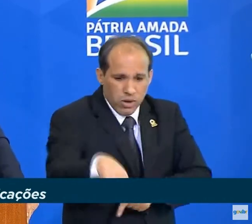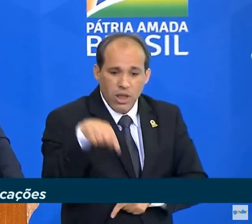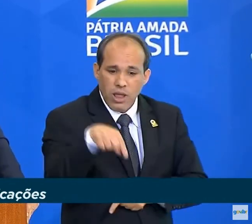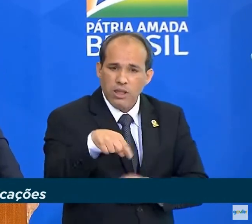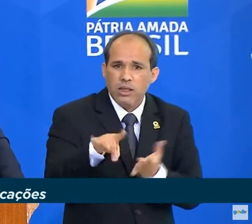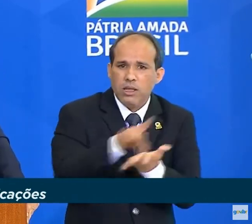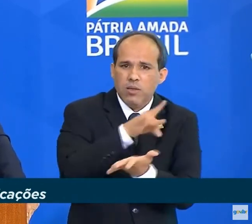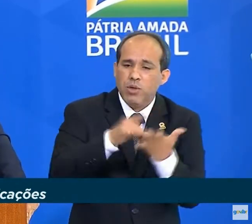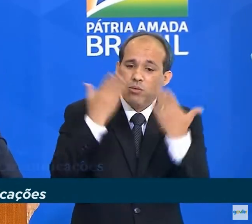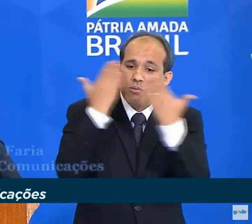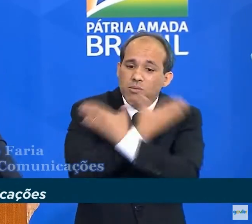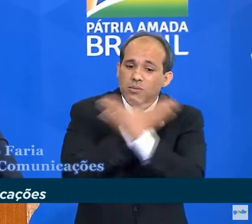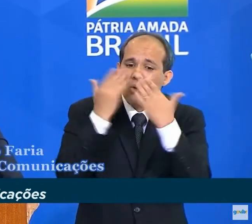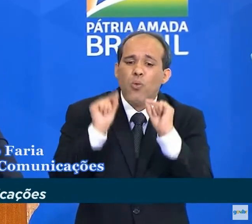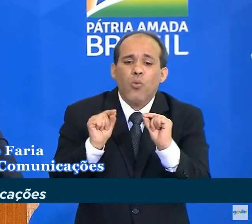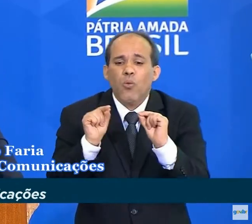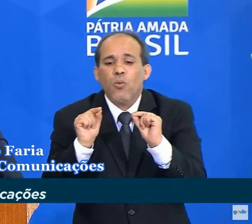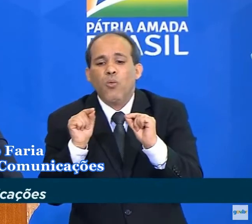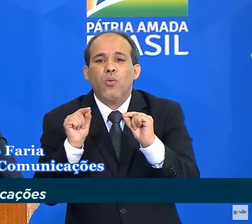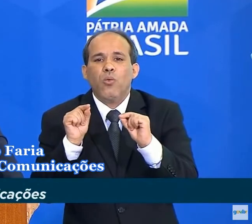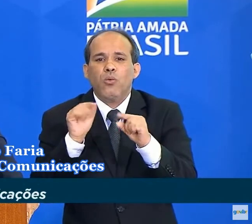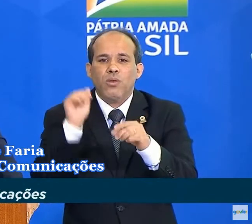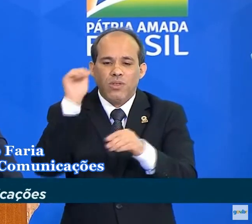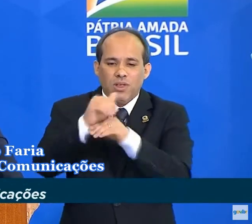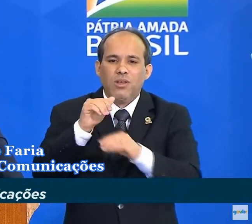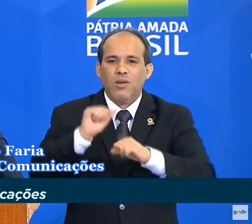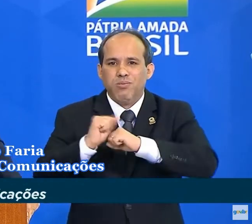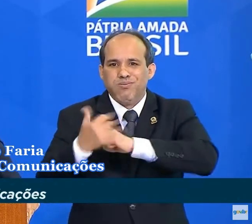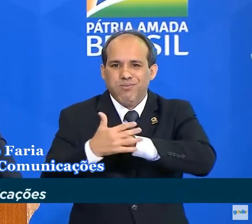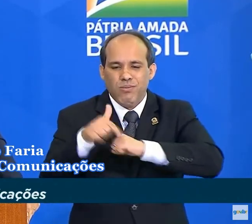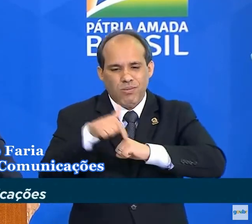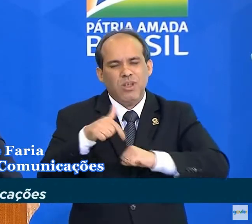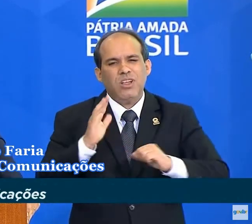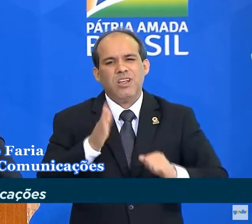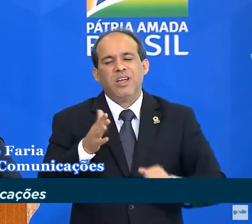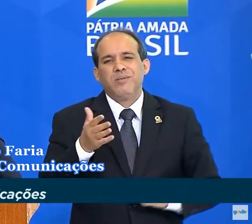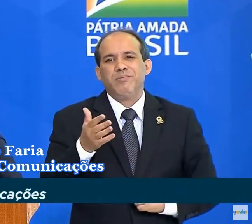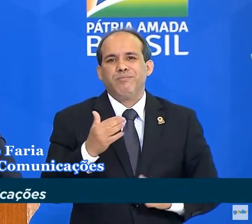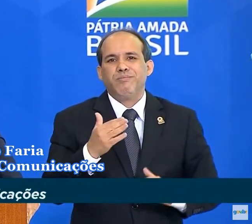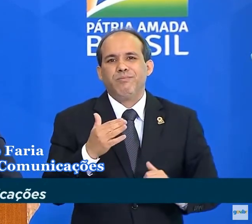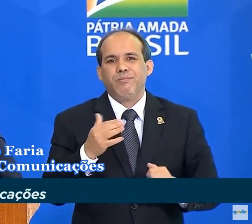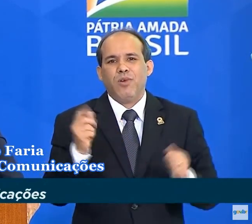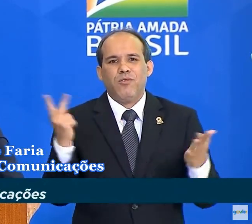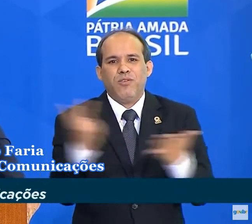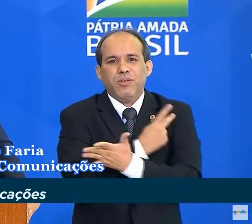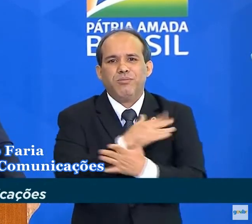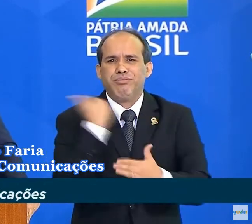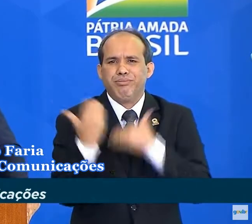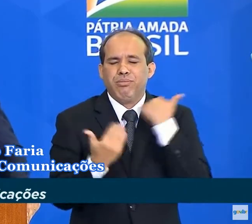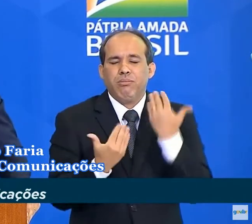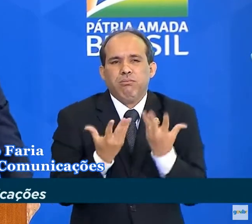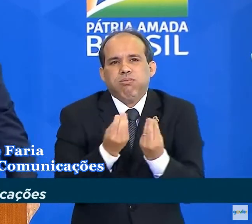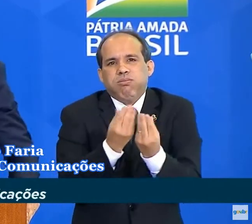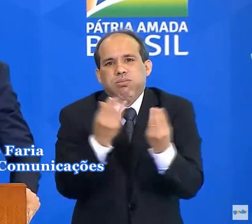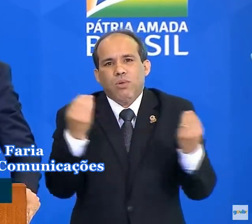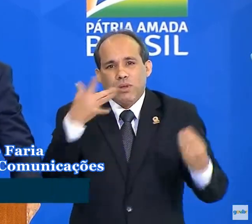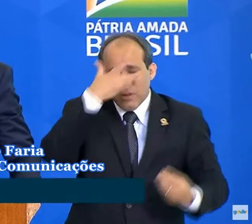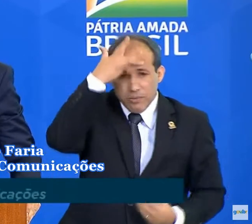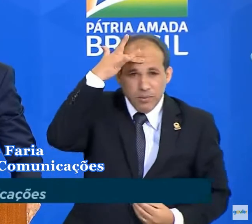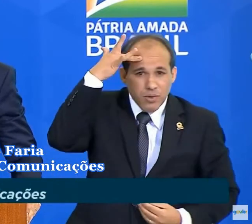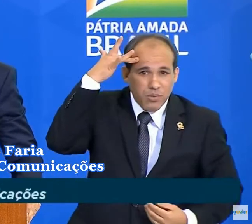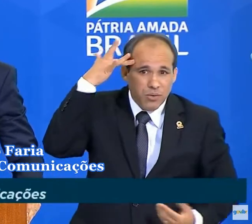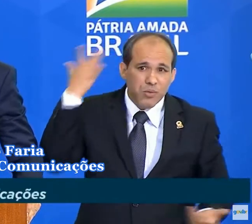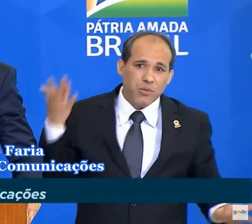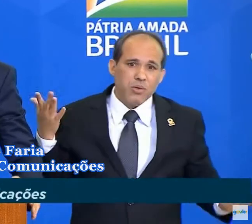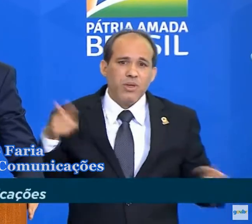inimigo invisível comum que, lamentavelmente, tem tirado a vida de milhares de pessoas e